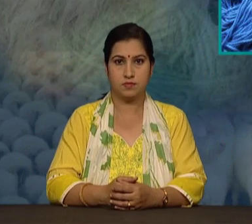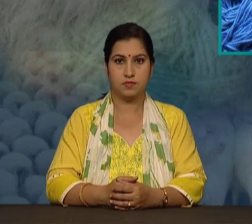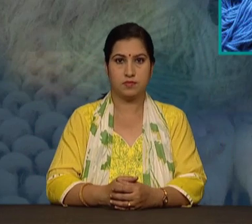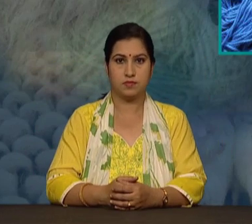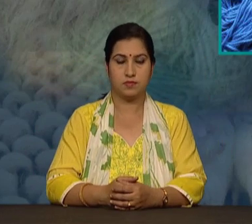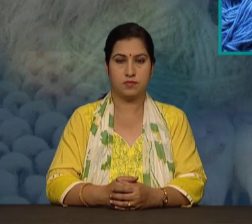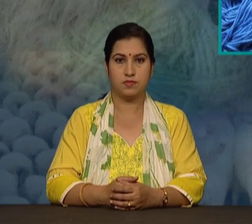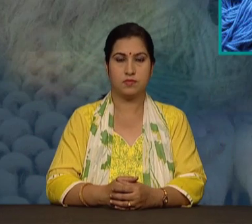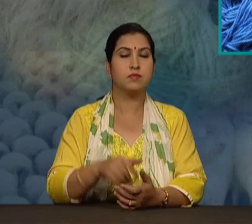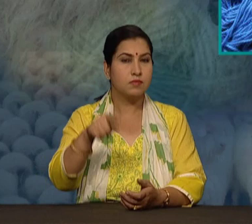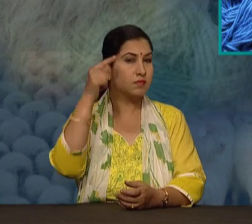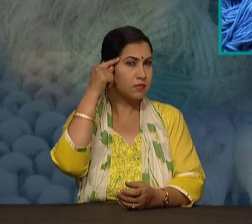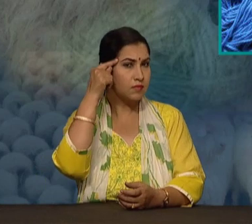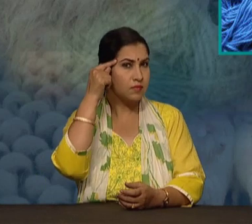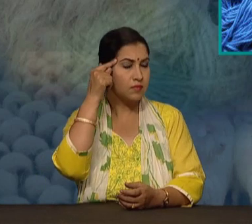याद कीजिये वो भाग कौन से है?